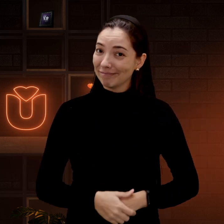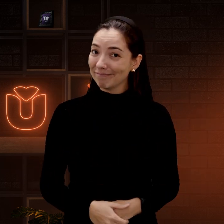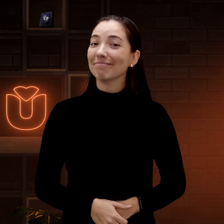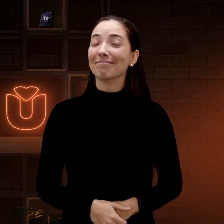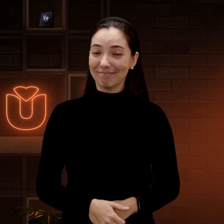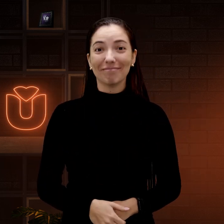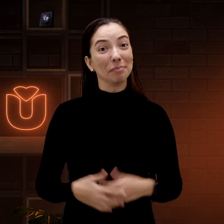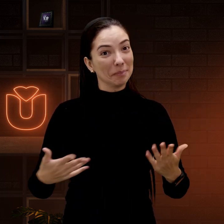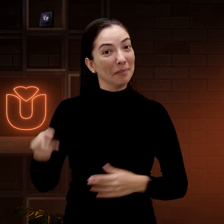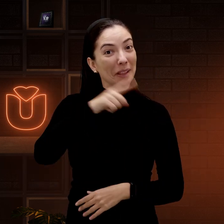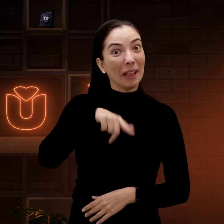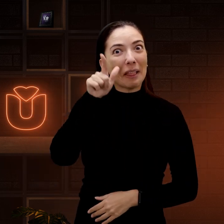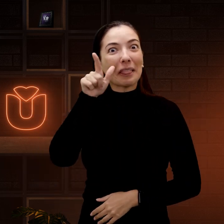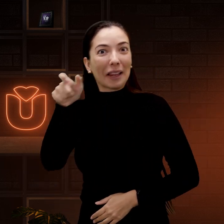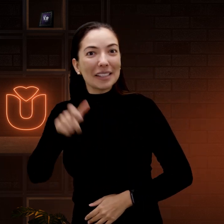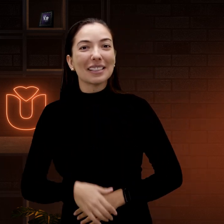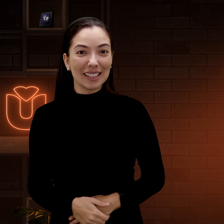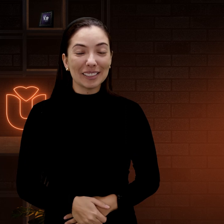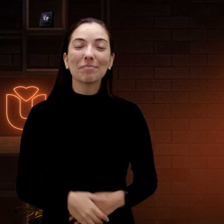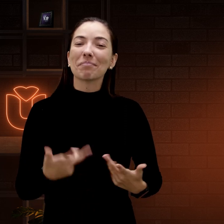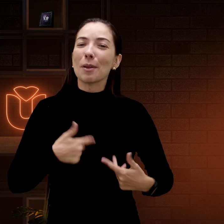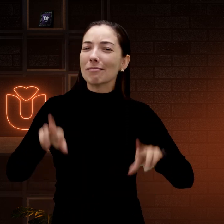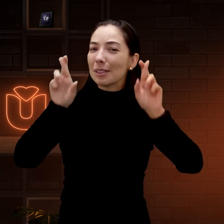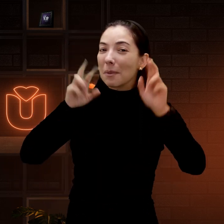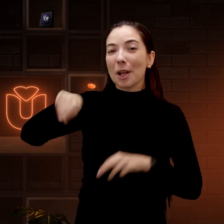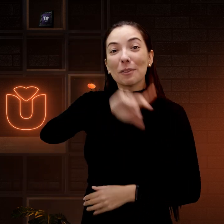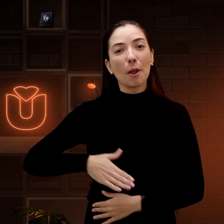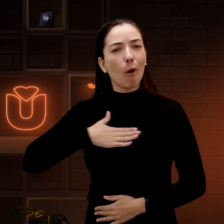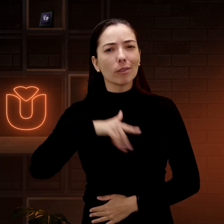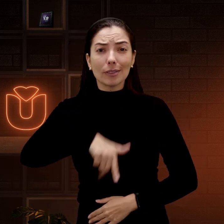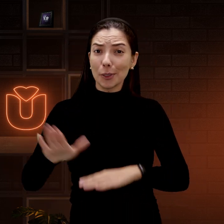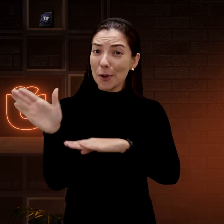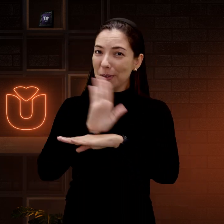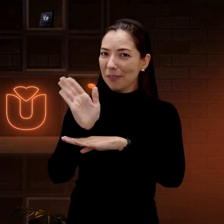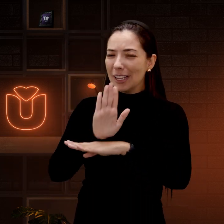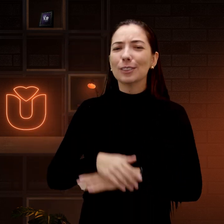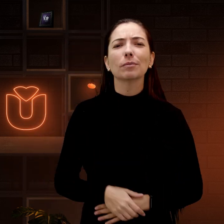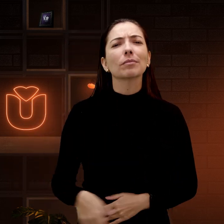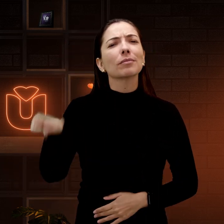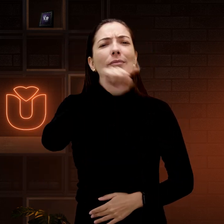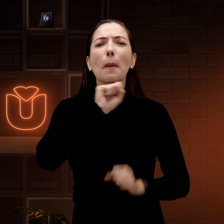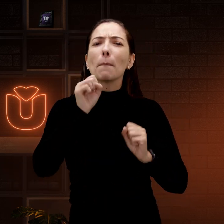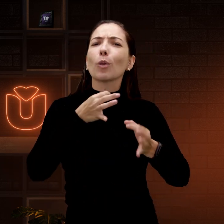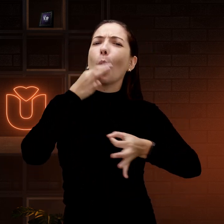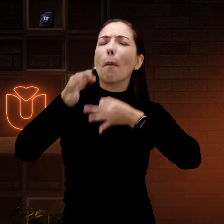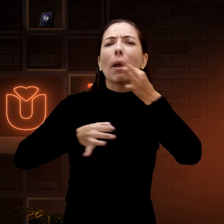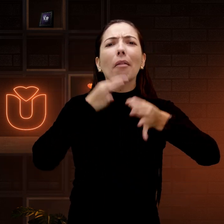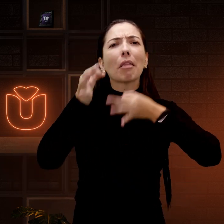relação ao despertar. Interessante, né? Espero que vocês tenham gostado desse vídeo. E compartilhem